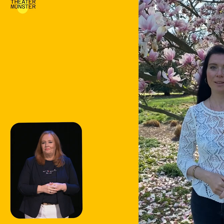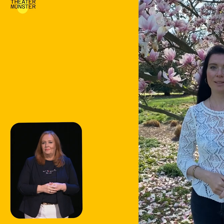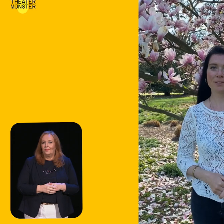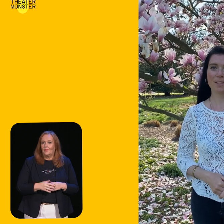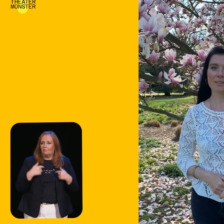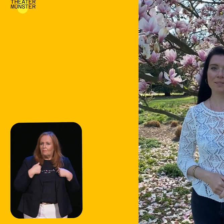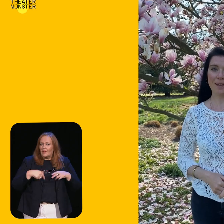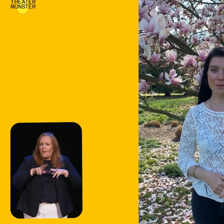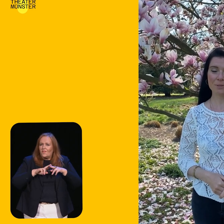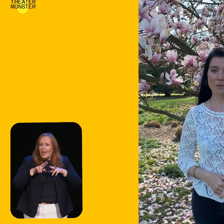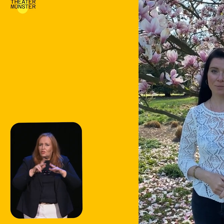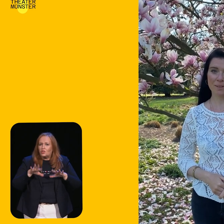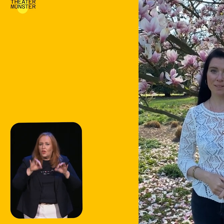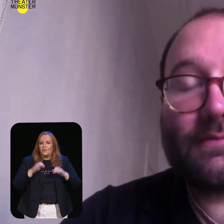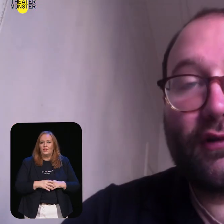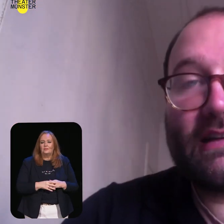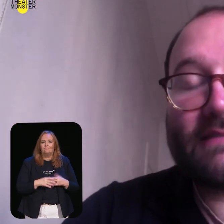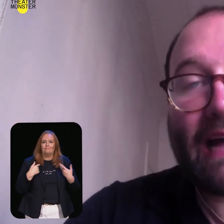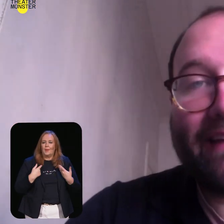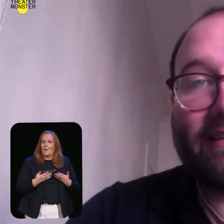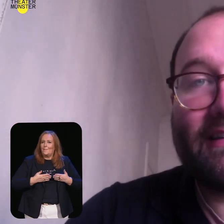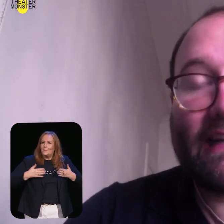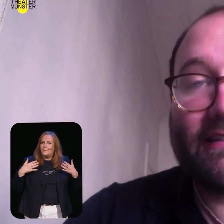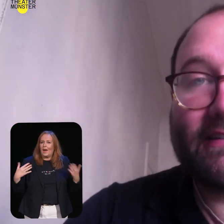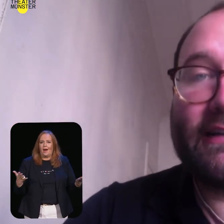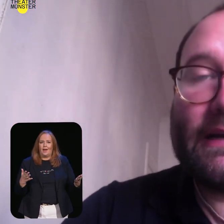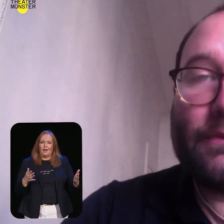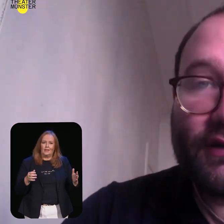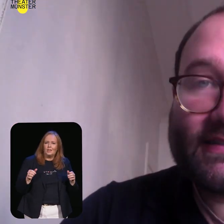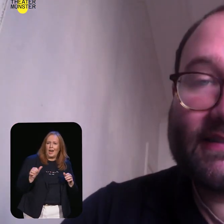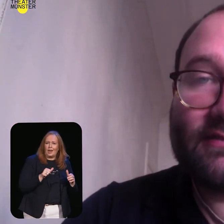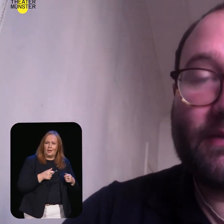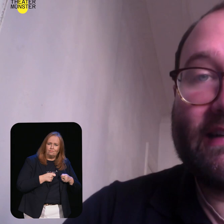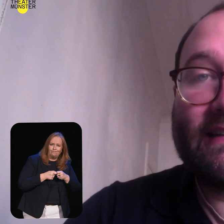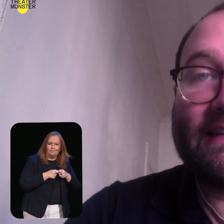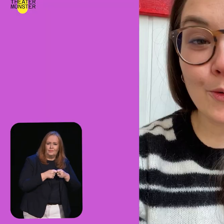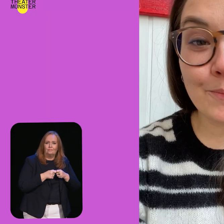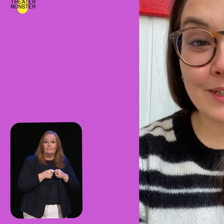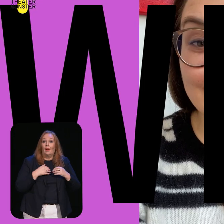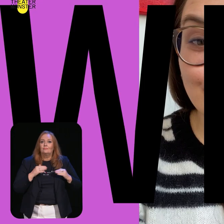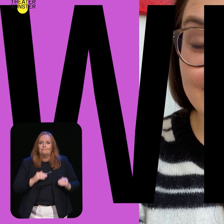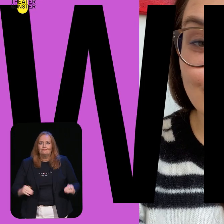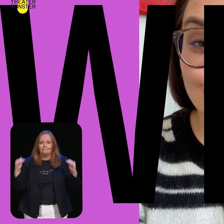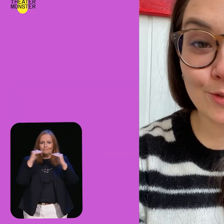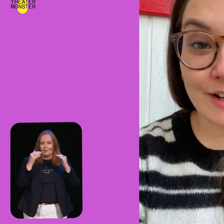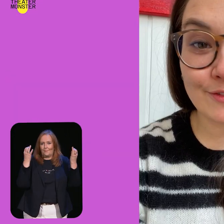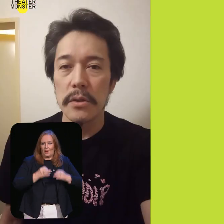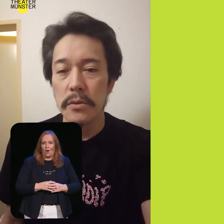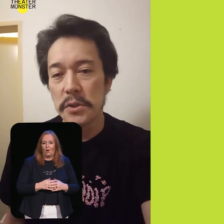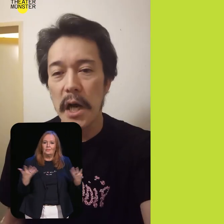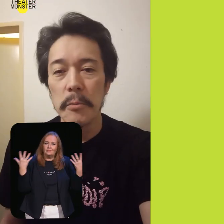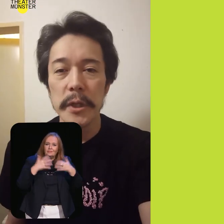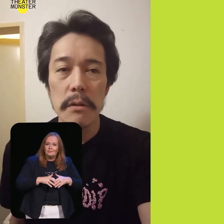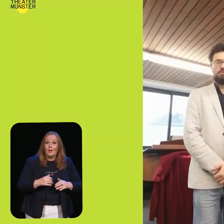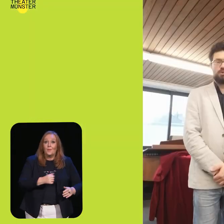Dass wir die Werkzeuge finden. Möglichst breite, linke Bündnisse zu bilden. Um Gleichberechtigung zu schaffen.